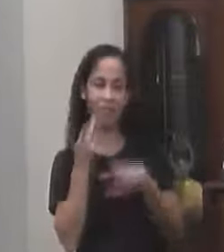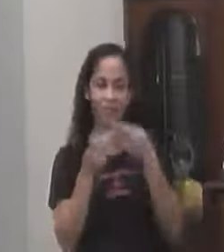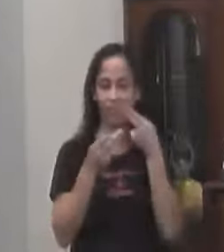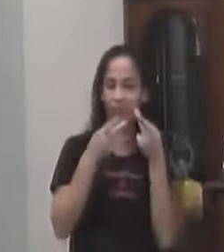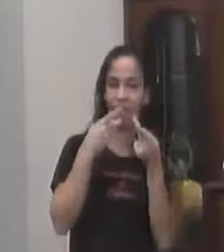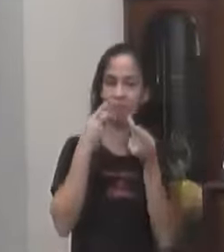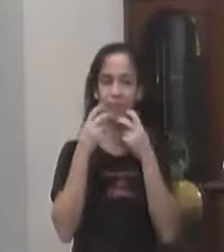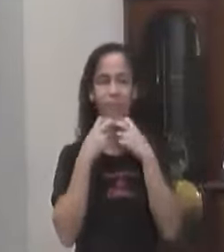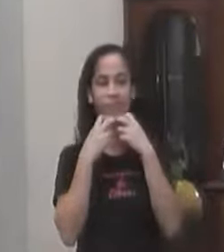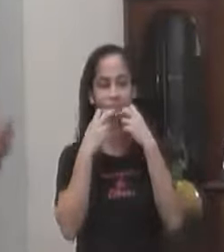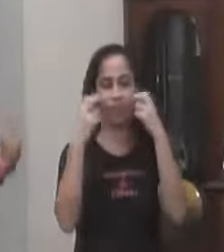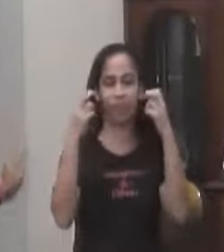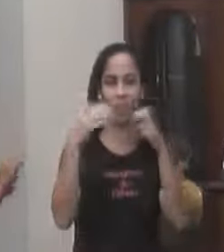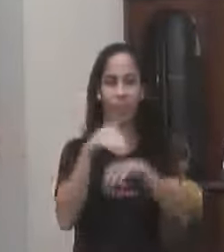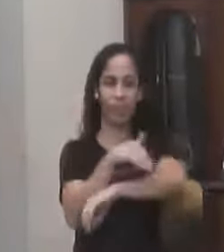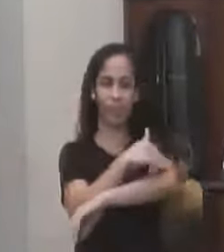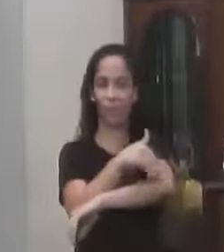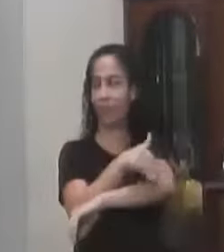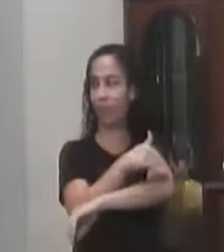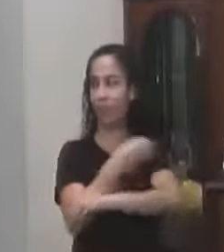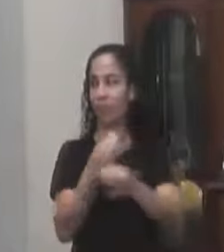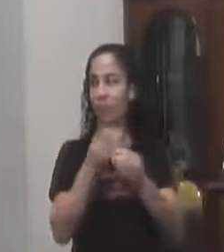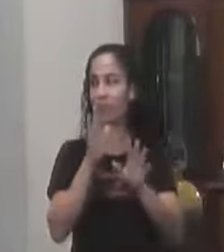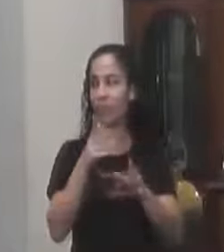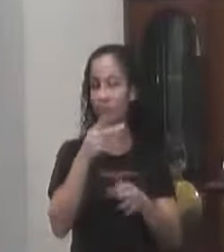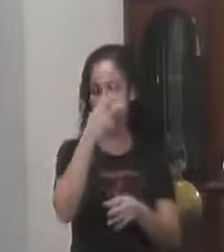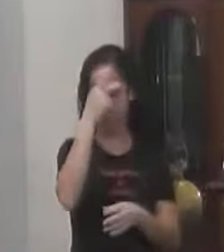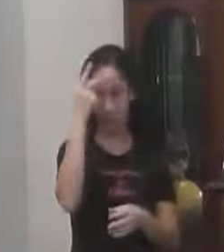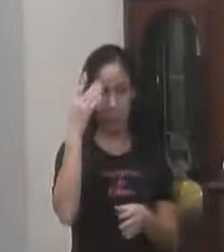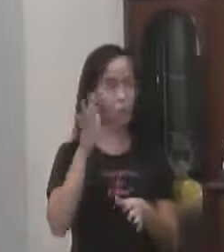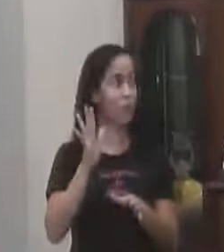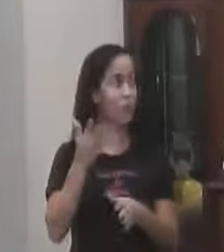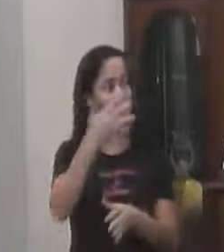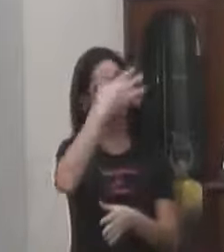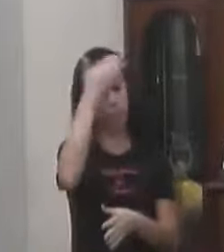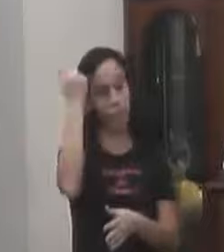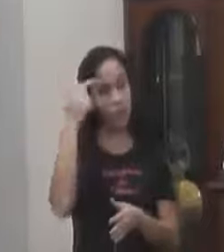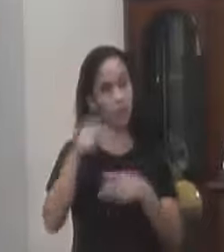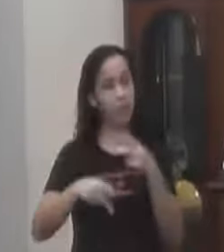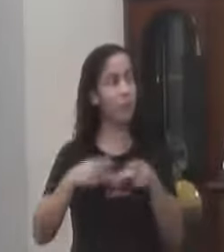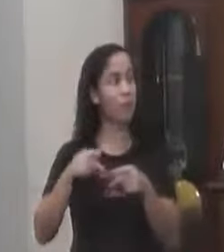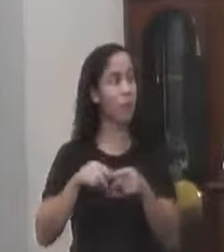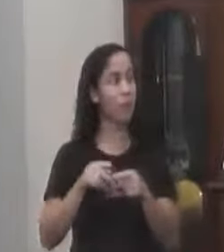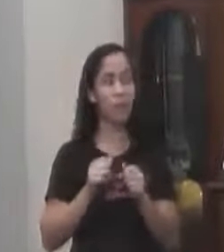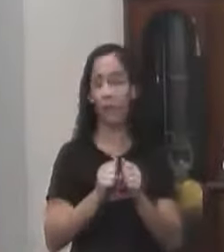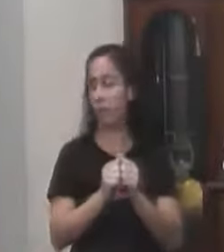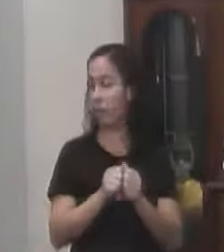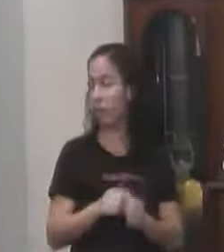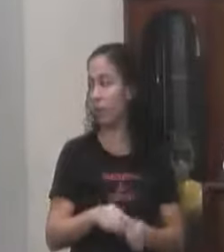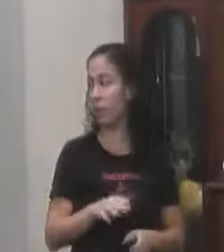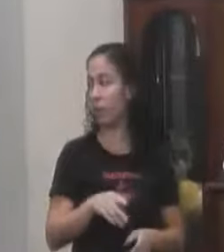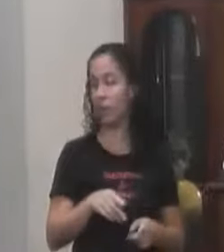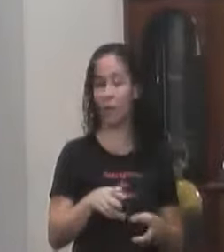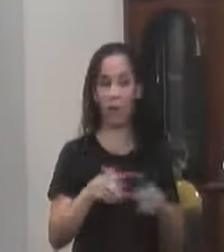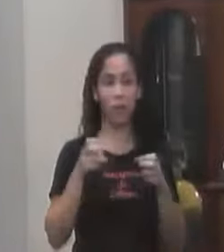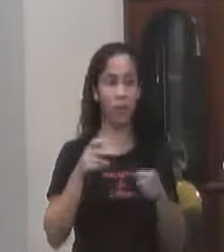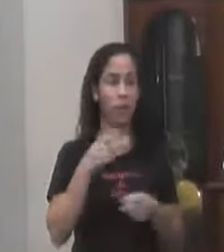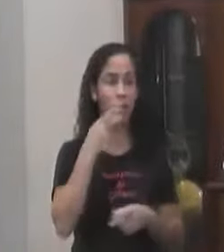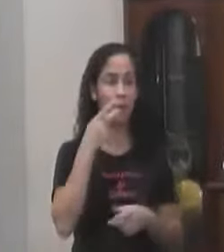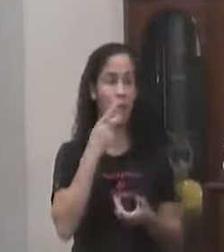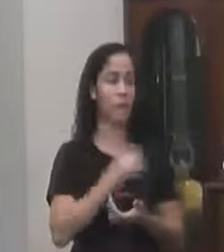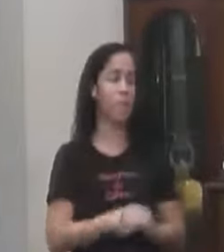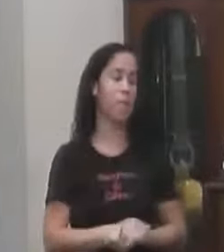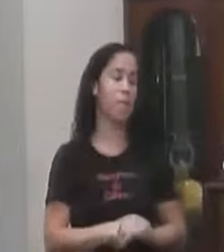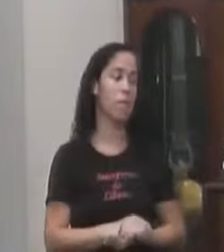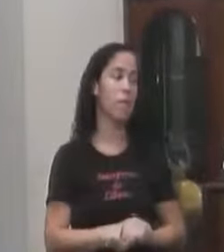E gritando Pelas esquinas Esse Celcinho Já passou E eu vejo Vou conceder E eu percebo E vejo